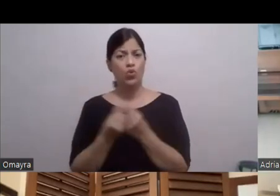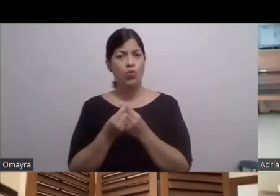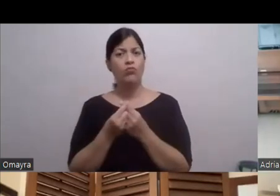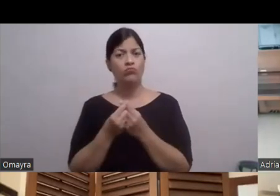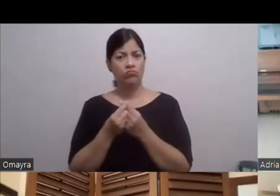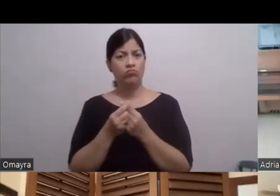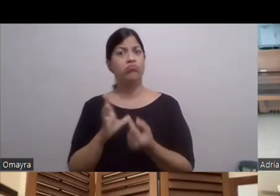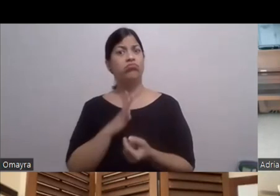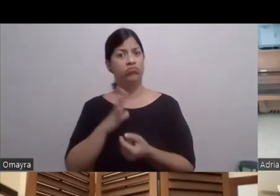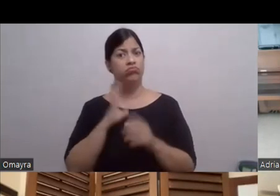Kicha